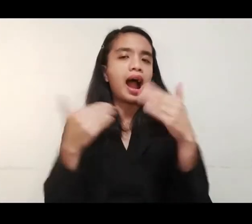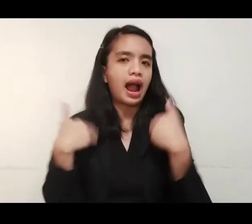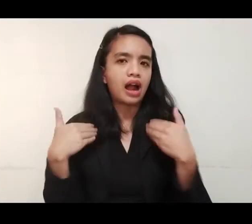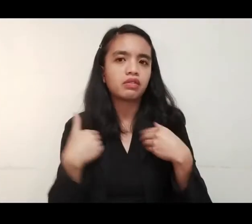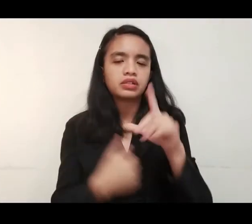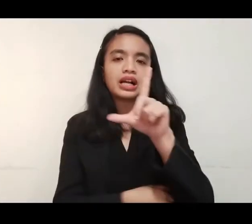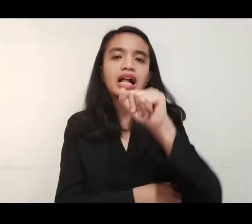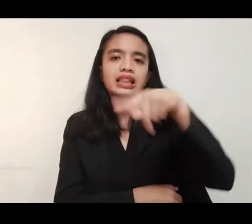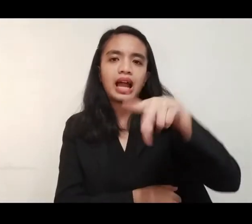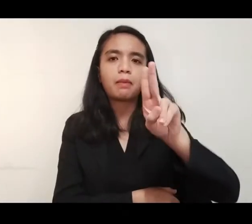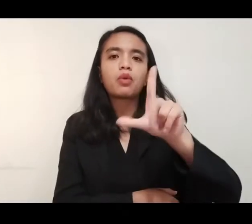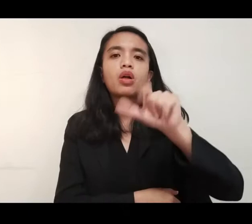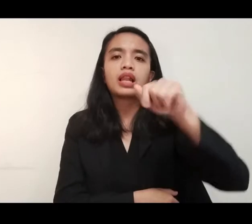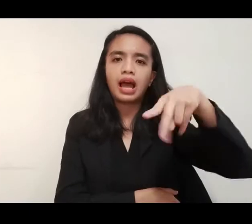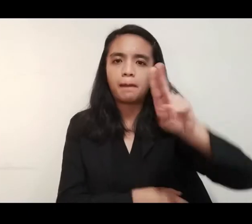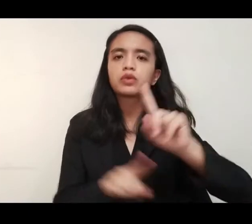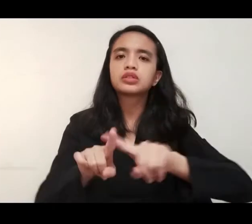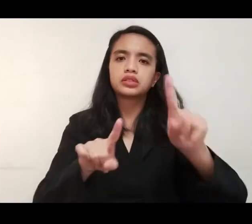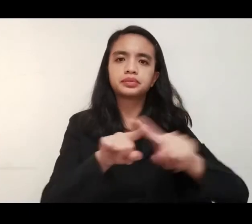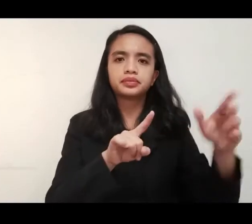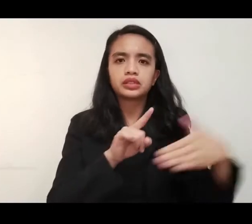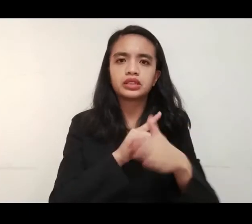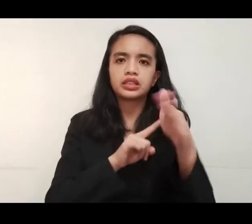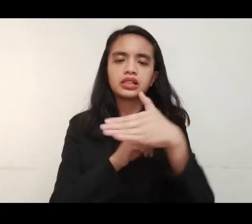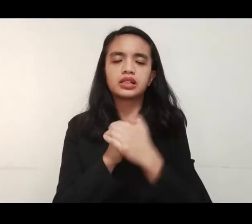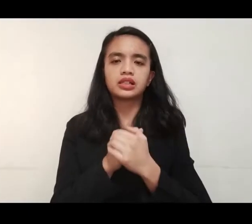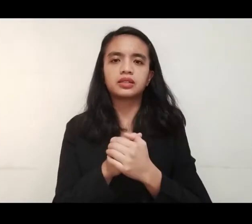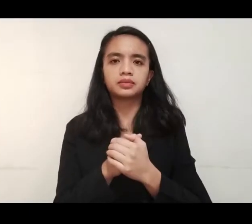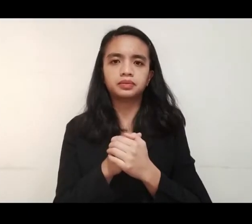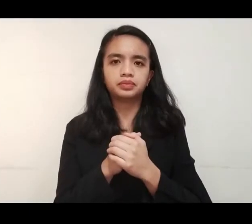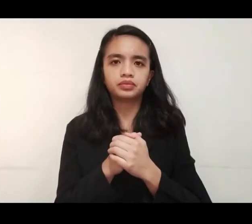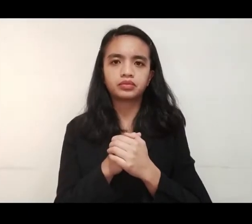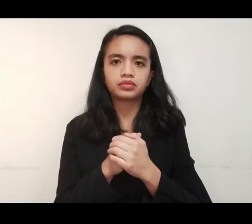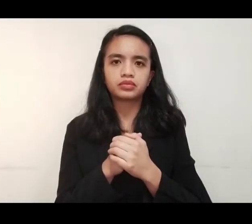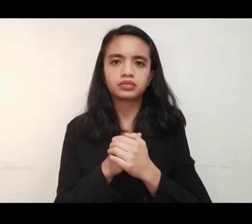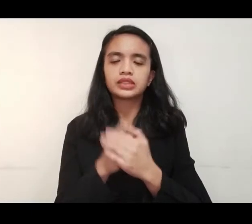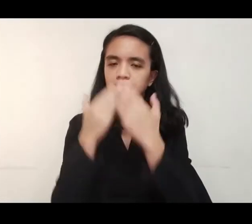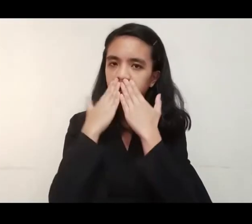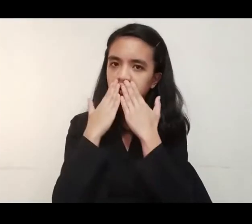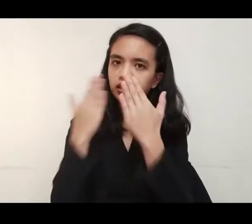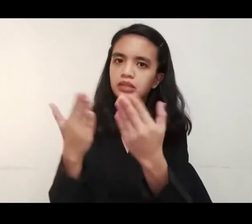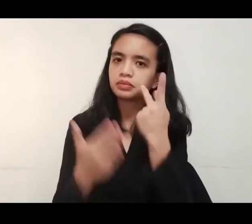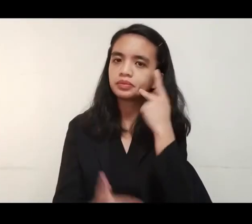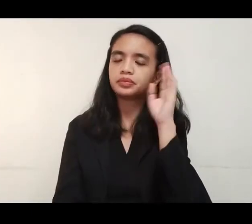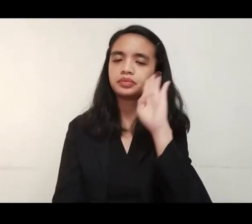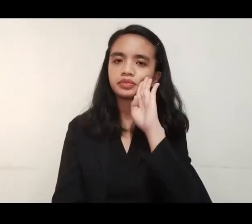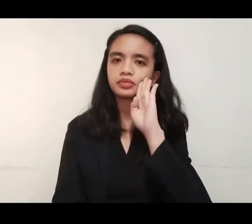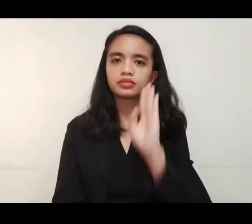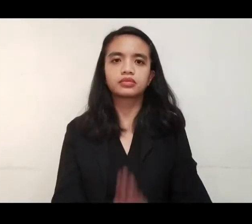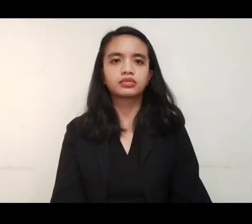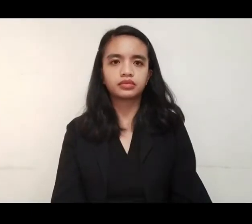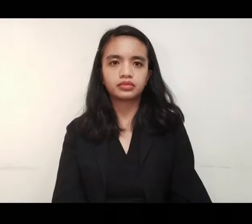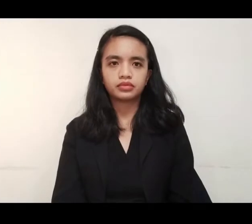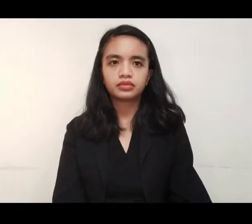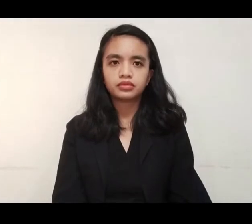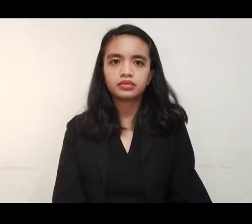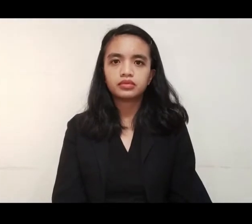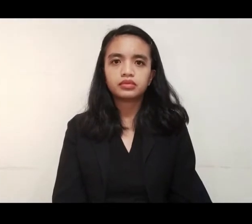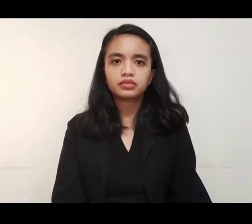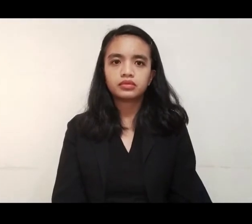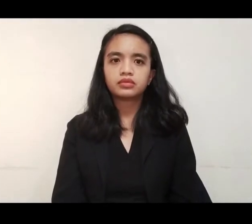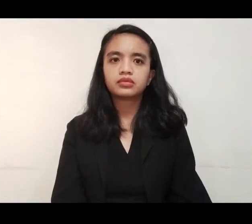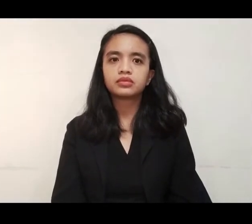Maliban sa bangus, mayroon ding lapo-lapo at malaga na apektado ng gataw. CJ? Maraming salamat, Kim